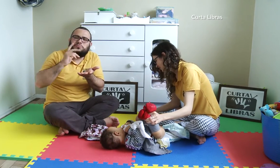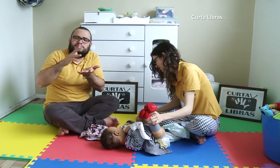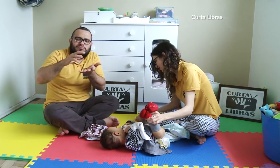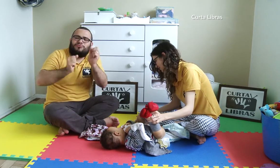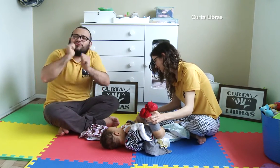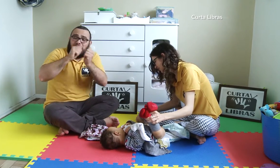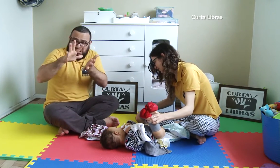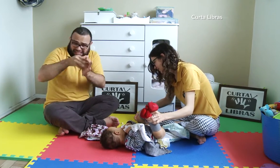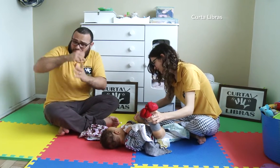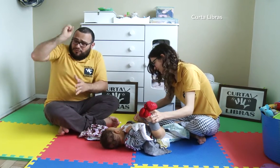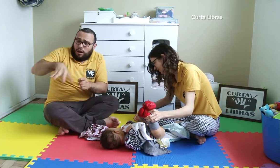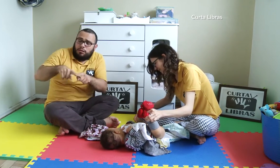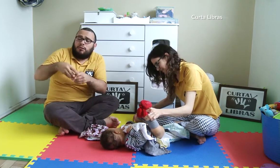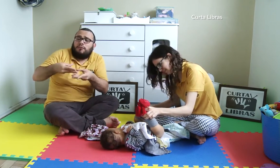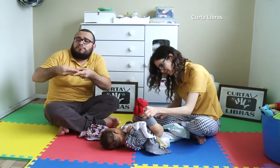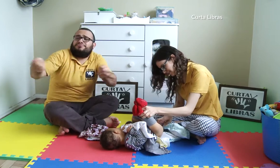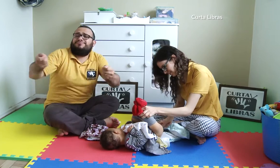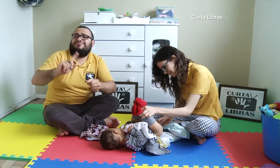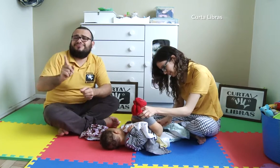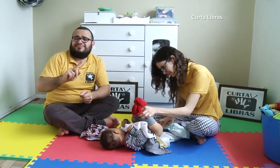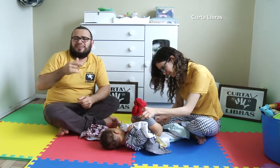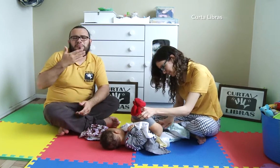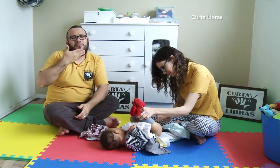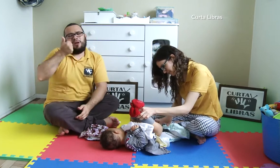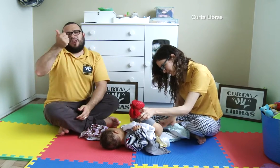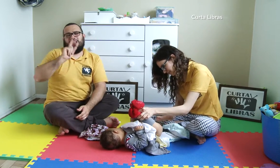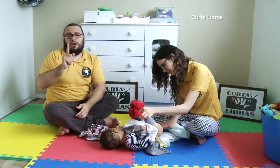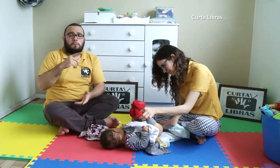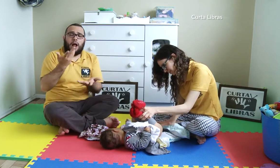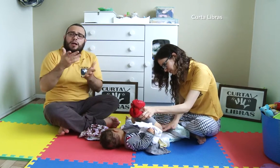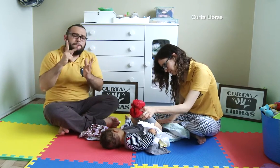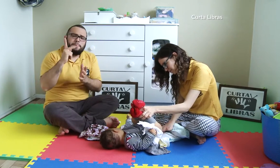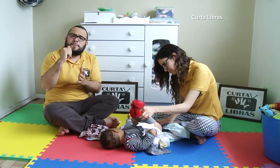poluindo a natureza. Então o pano úmido realmente é melhor.